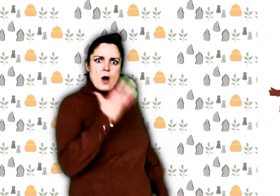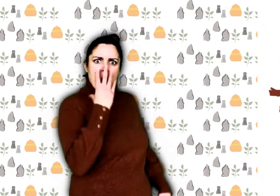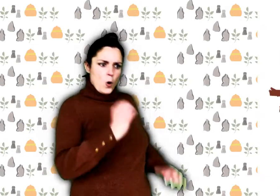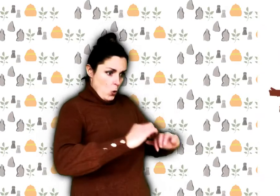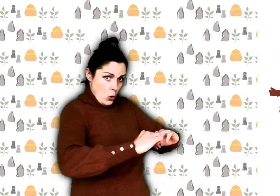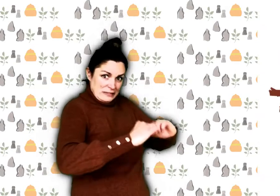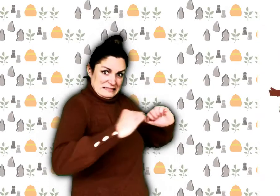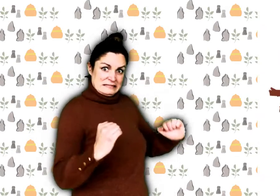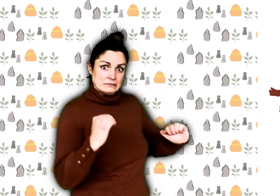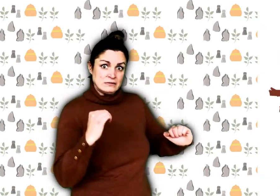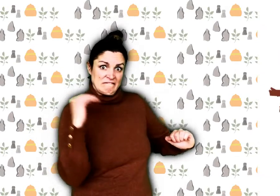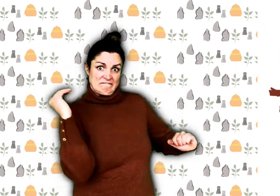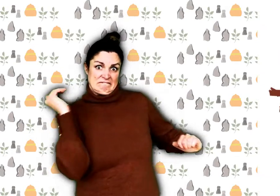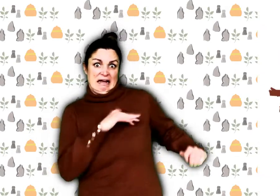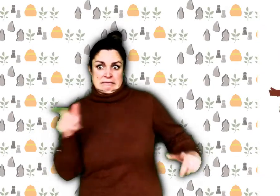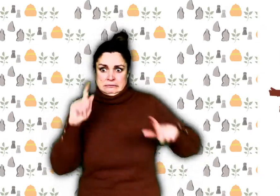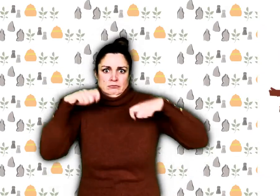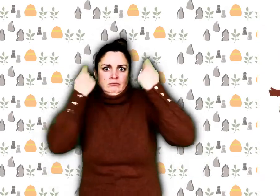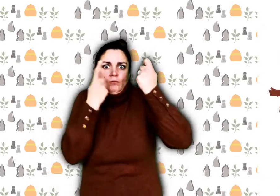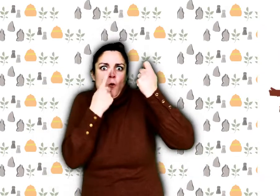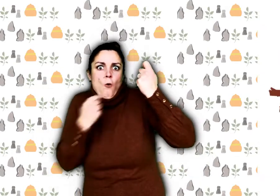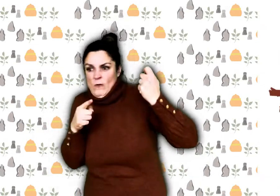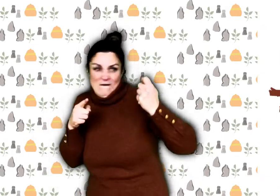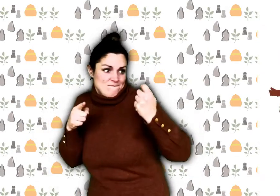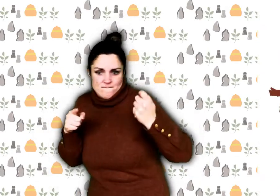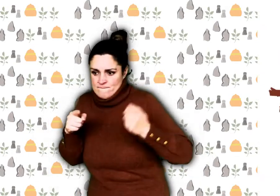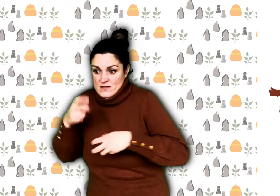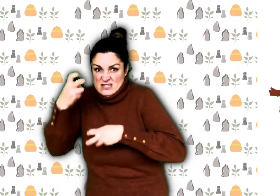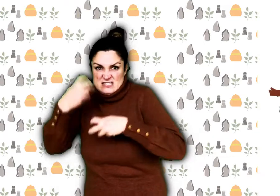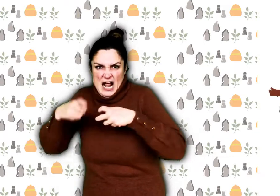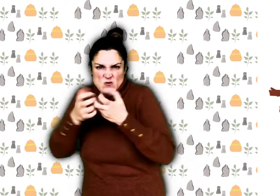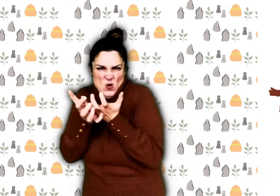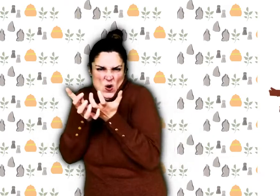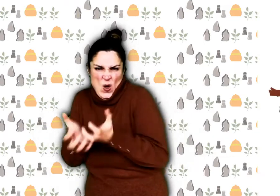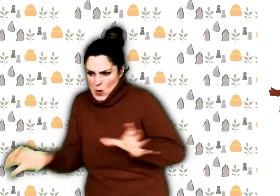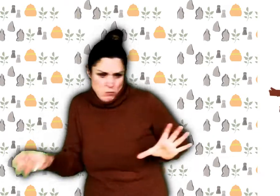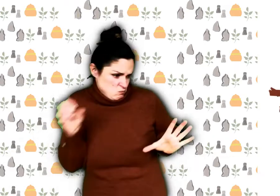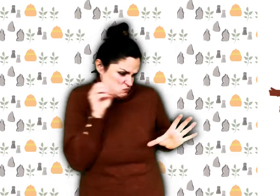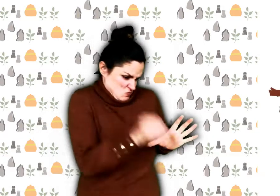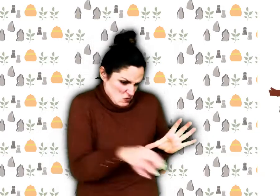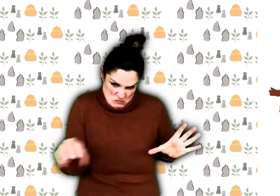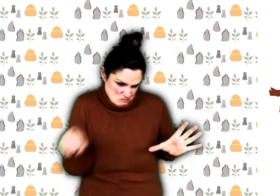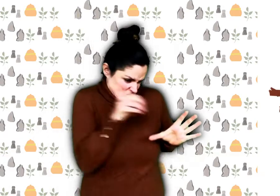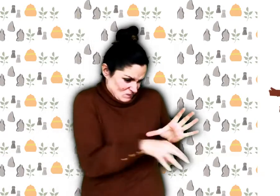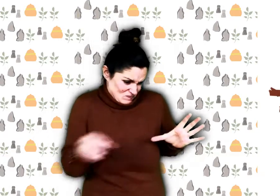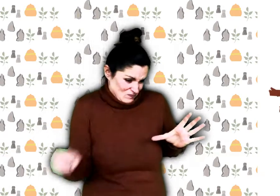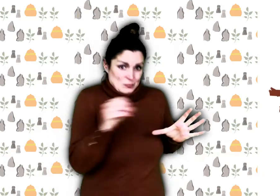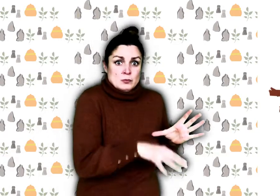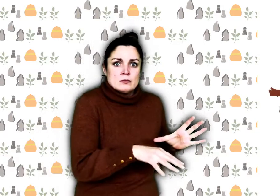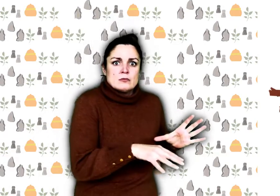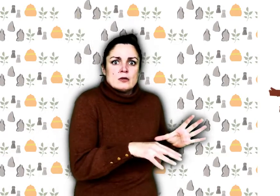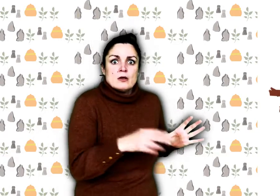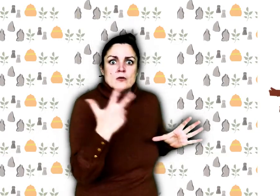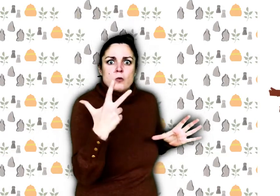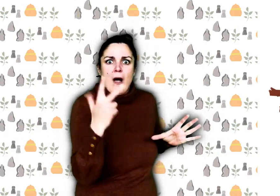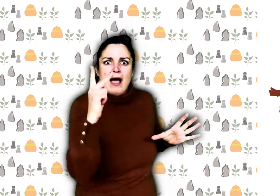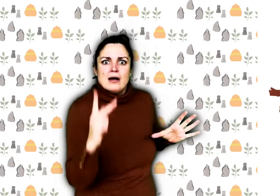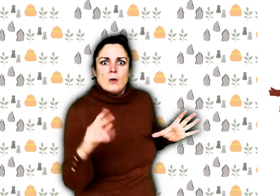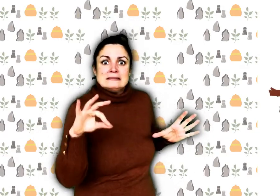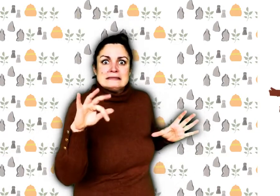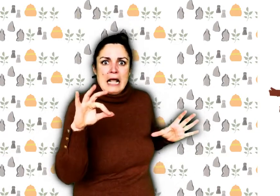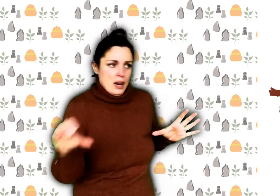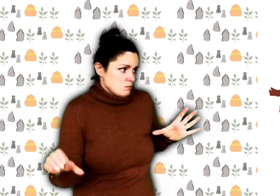Sans attendre, le petit chaperon rouge remplit le ventre du loup avec de grosses pierres bien